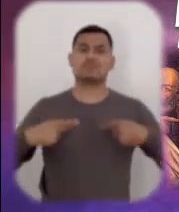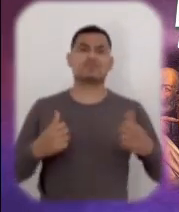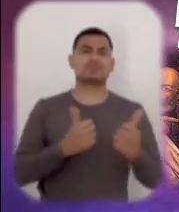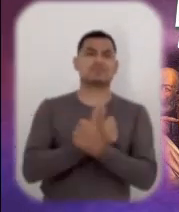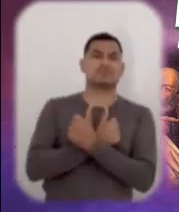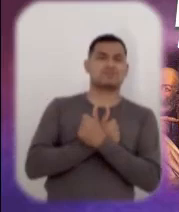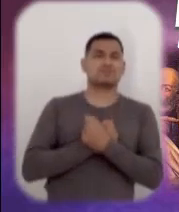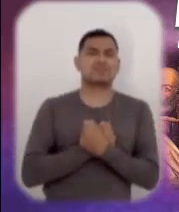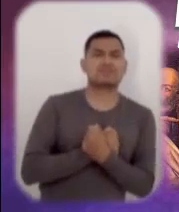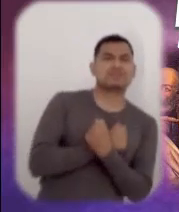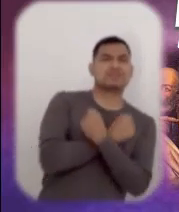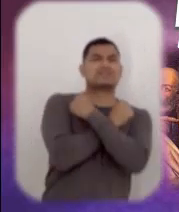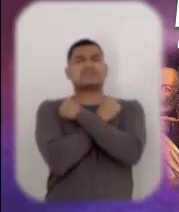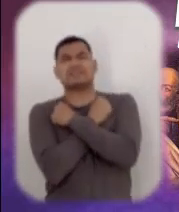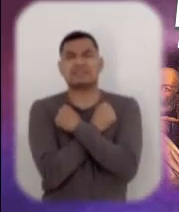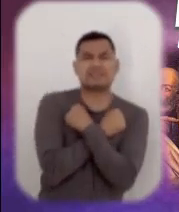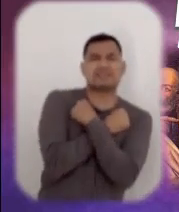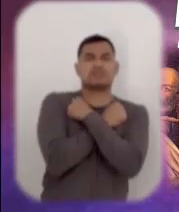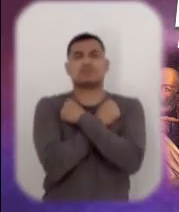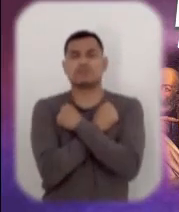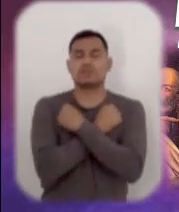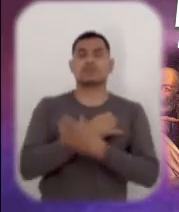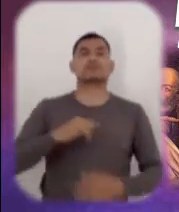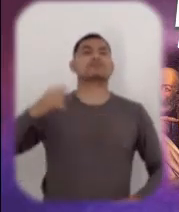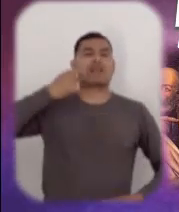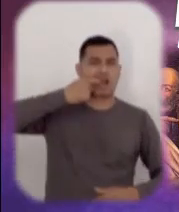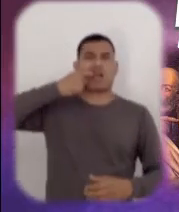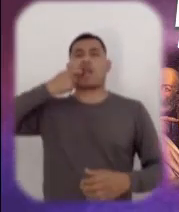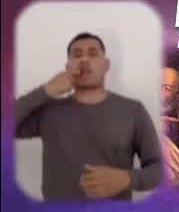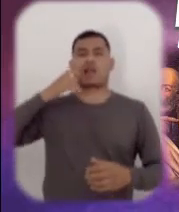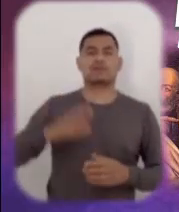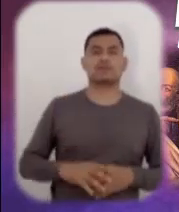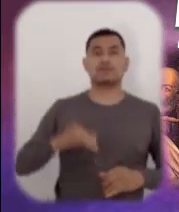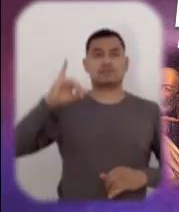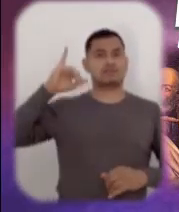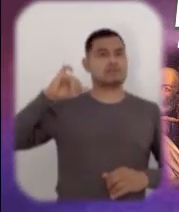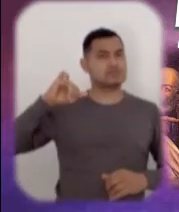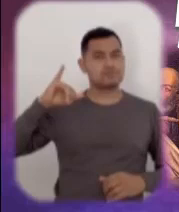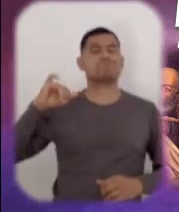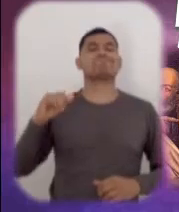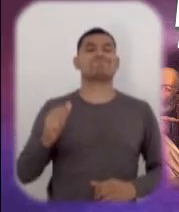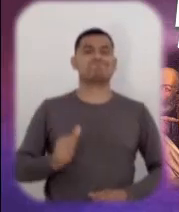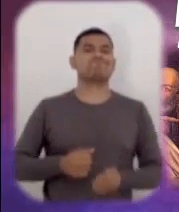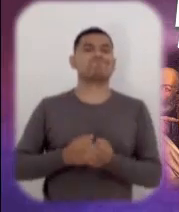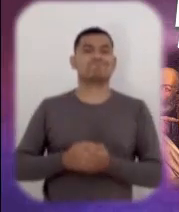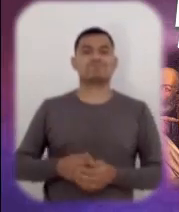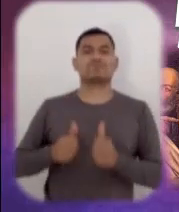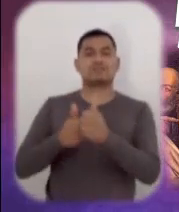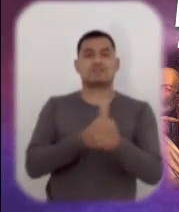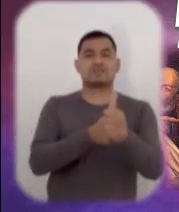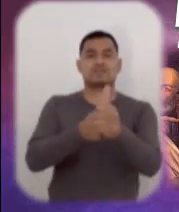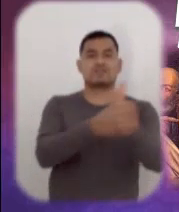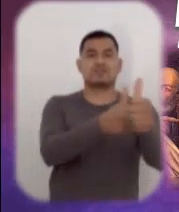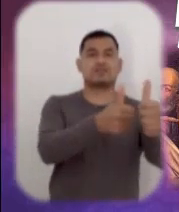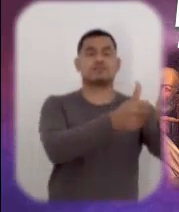las cadenas físicas o mercantiles que convierten al hombre en esclavo. Pero es curioso que mientras más se proclama la